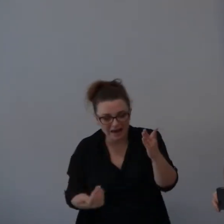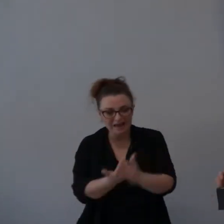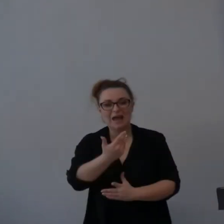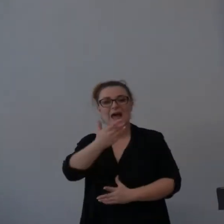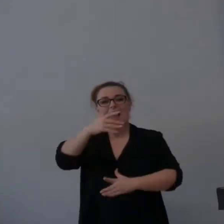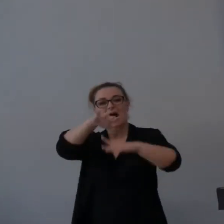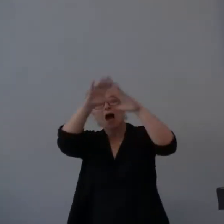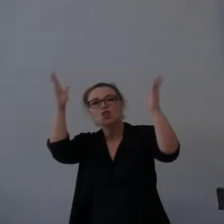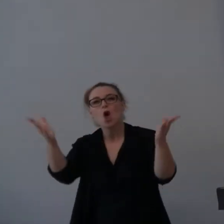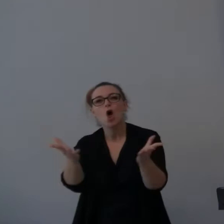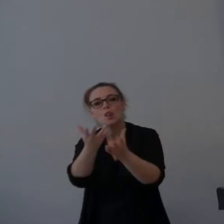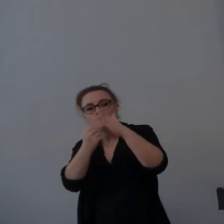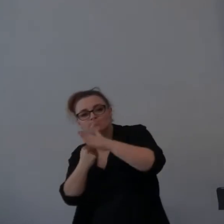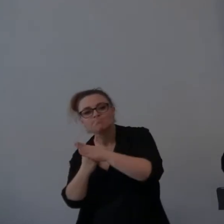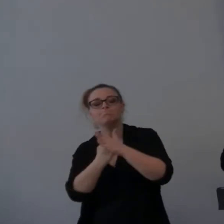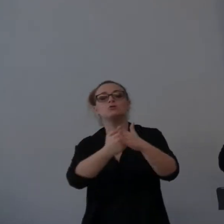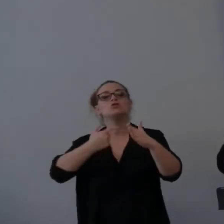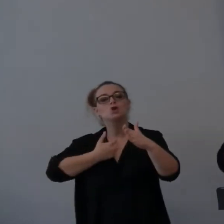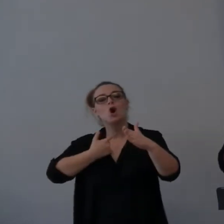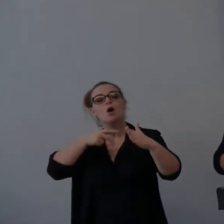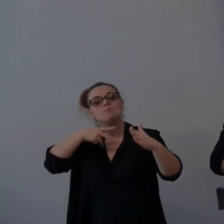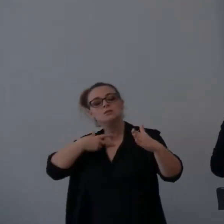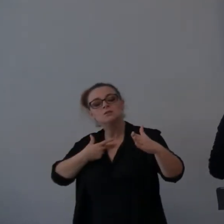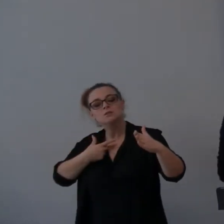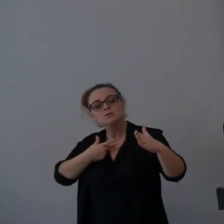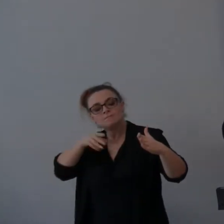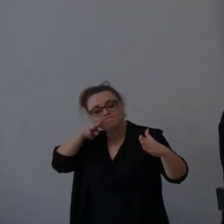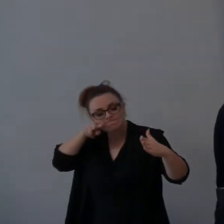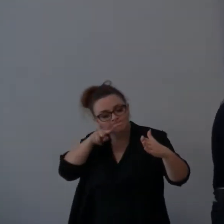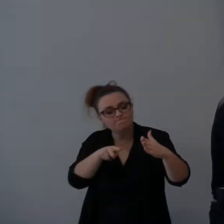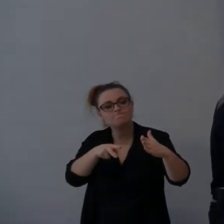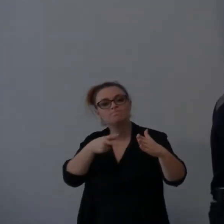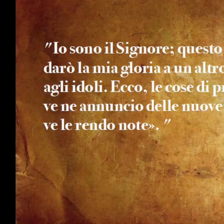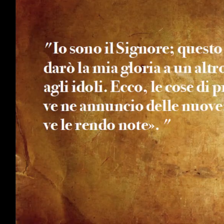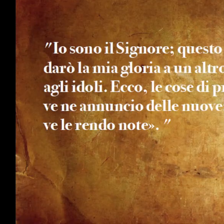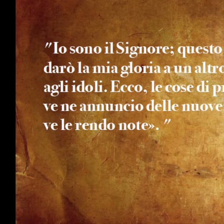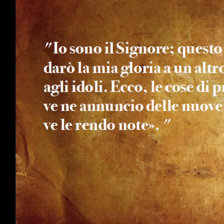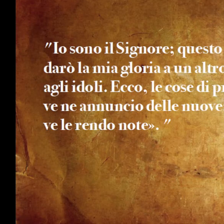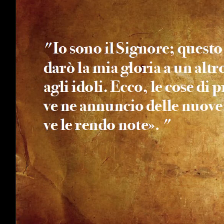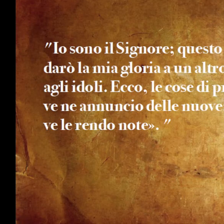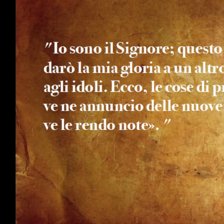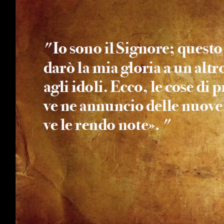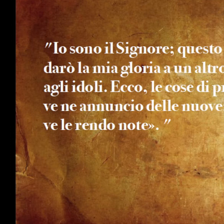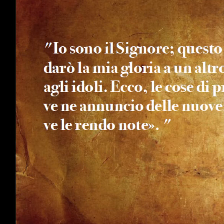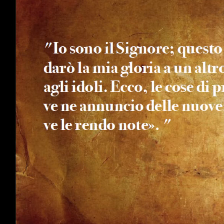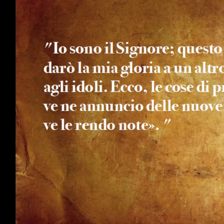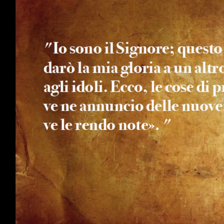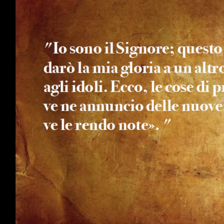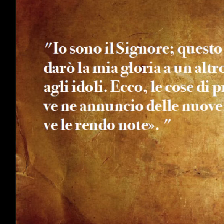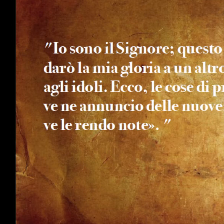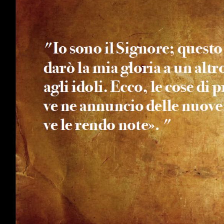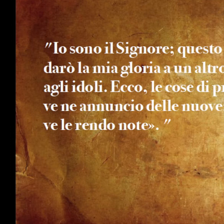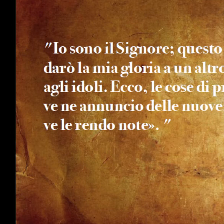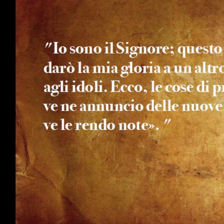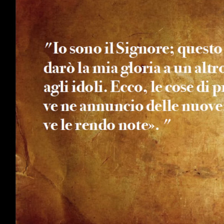diversi, colui che si preoccupa delle sue creature, che bala alle sue creature. Ma io non darò la mia